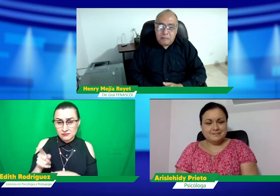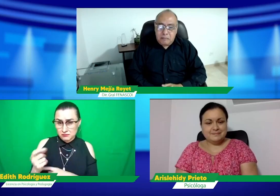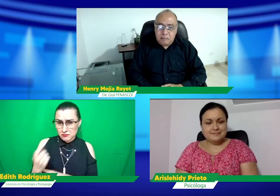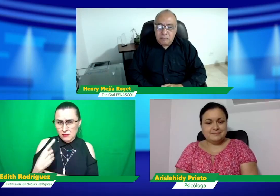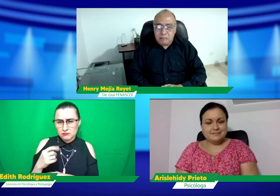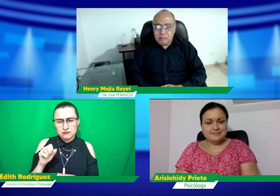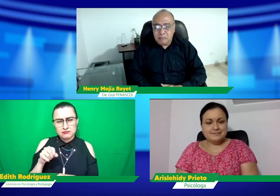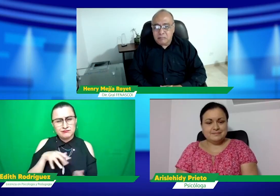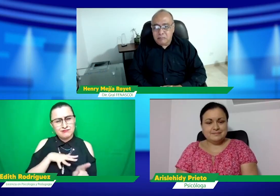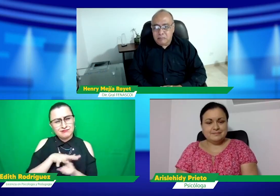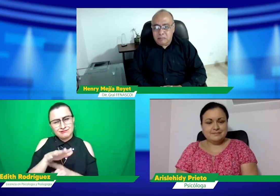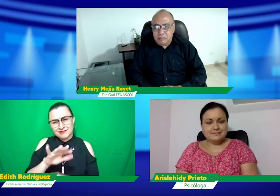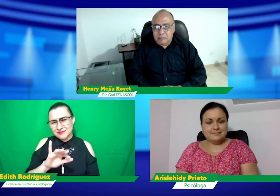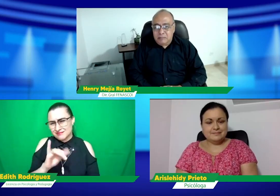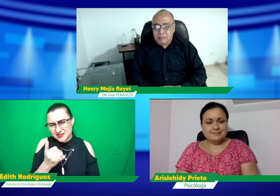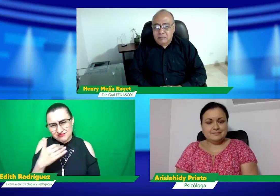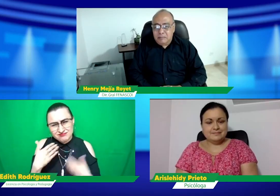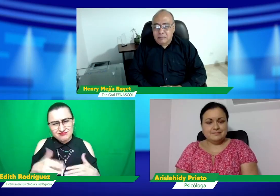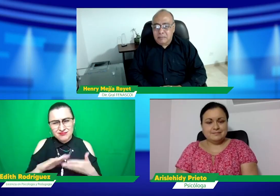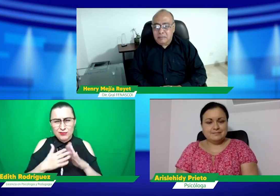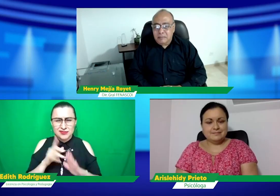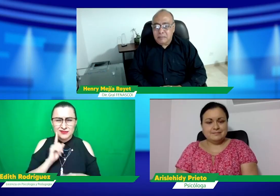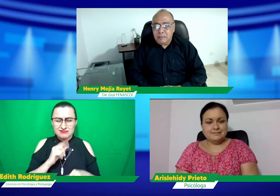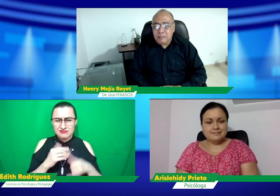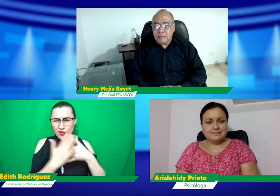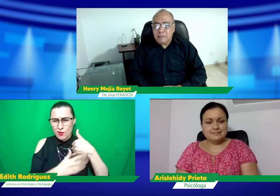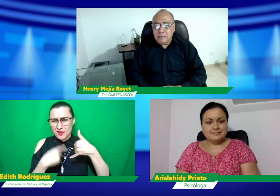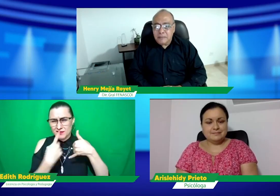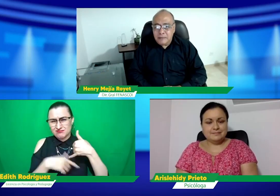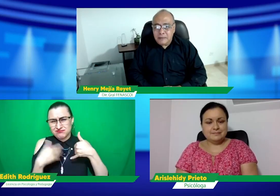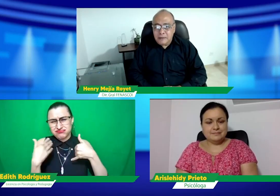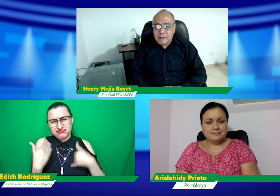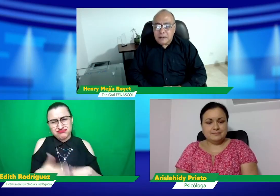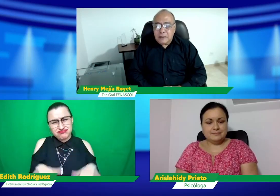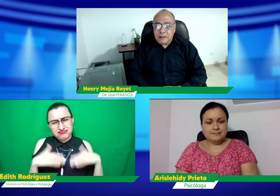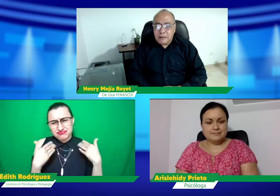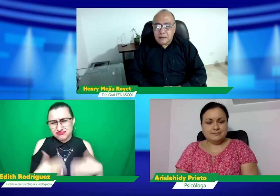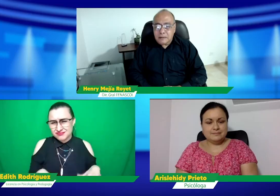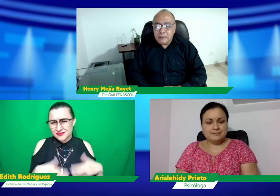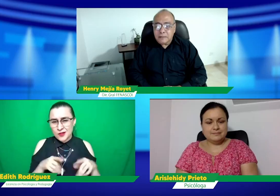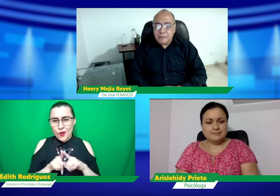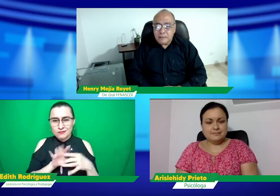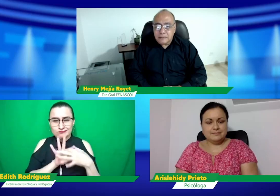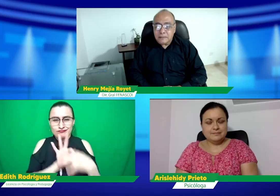Bueno, esa pregunta en realidad sí está afectando muchísimo a la comunidad sorda de Colombia.